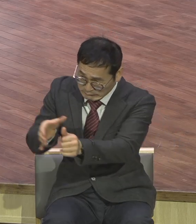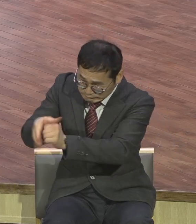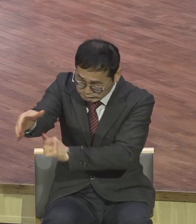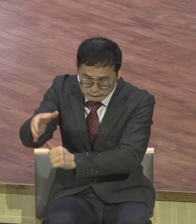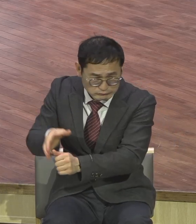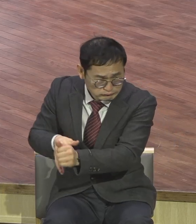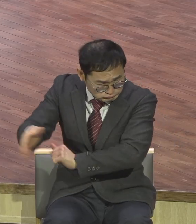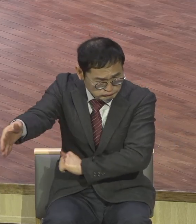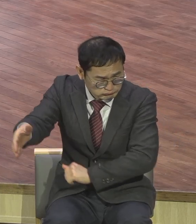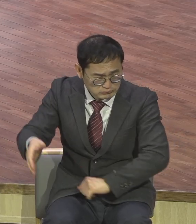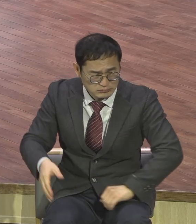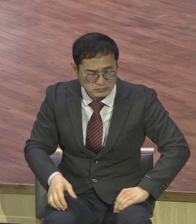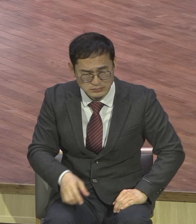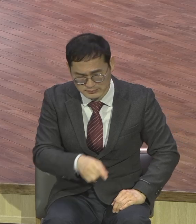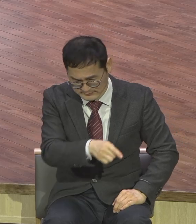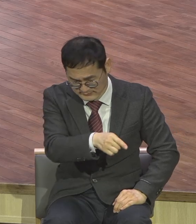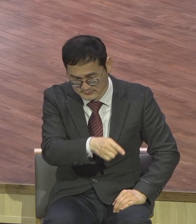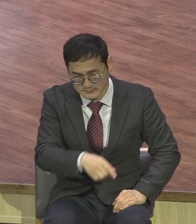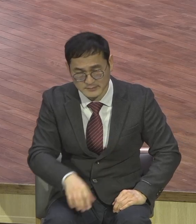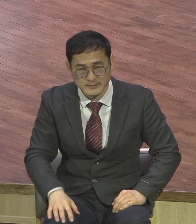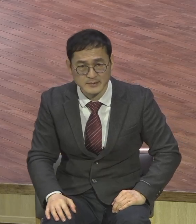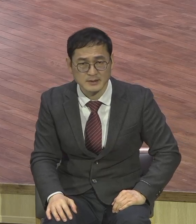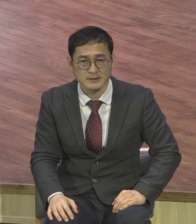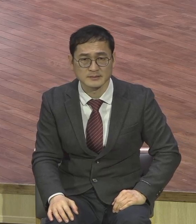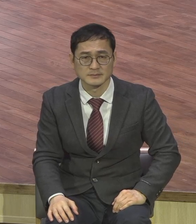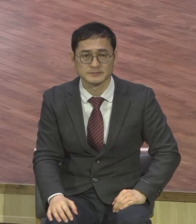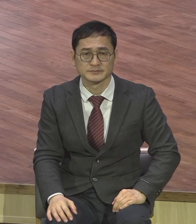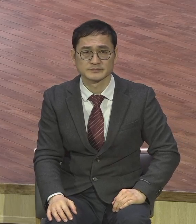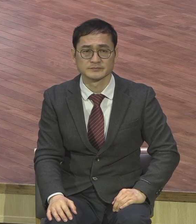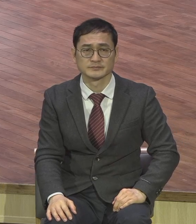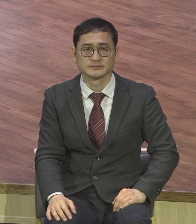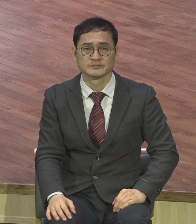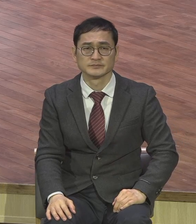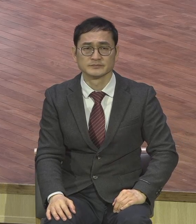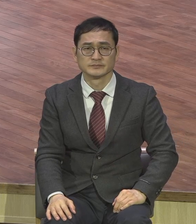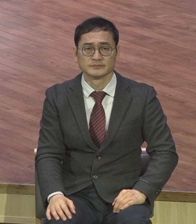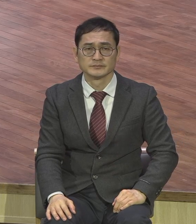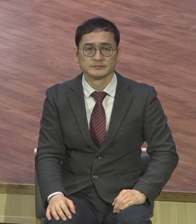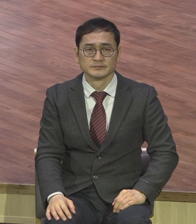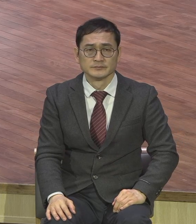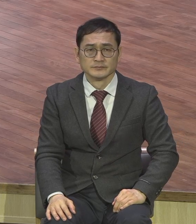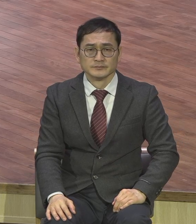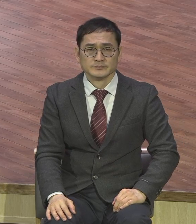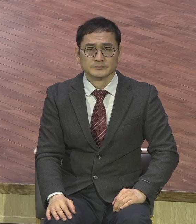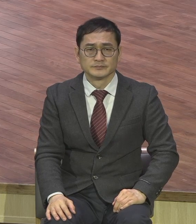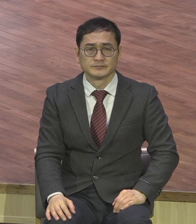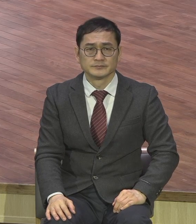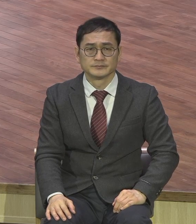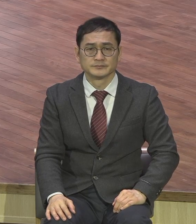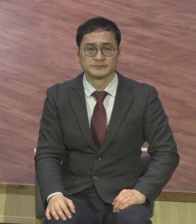얼마나 심각한 문제를 너를 통해서 너희들 통해서 초래하는지 그 예수님이 말씀하신 거예요